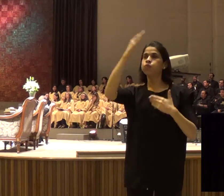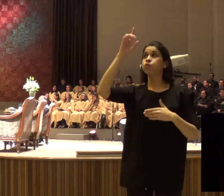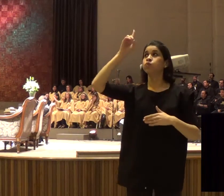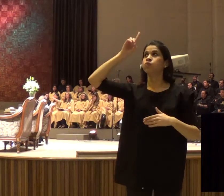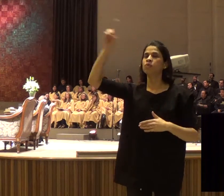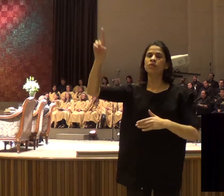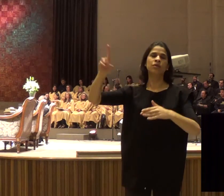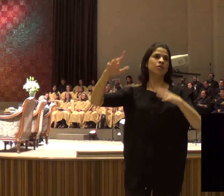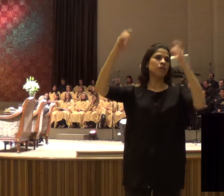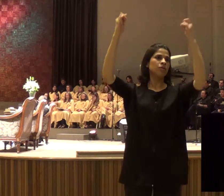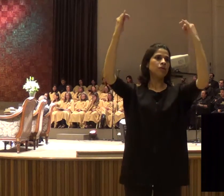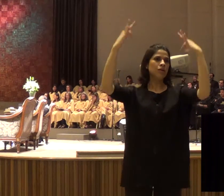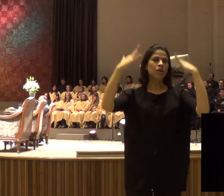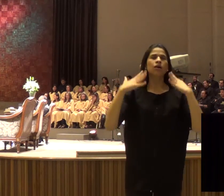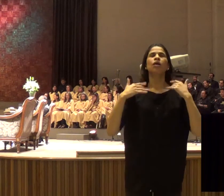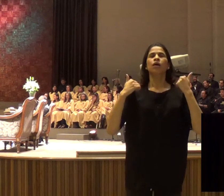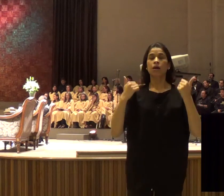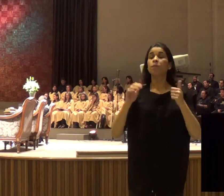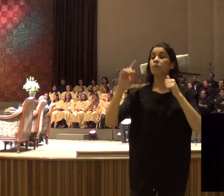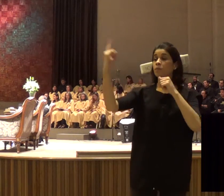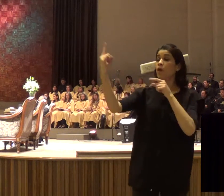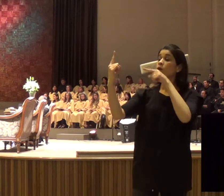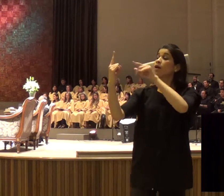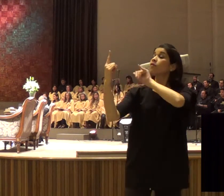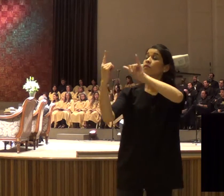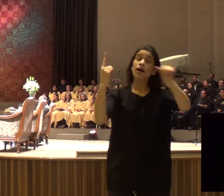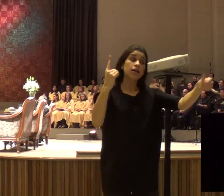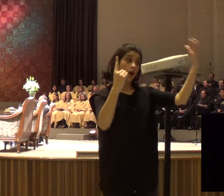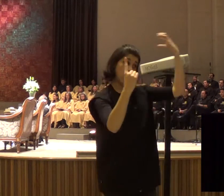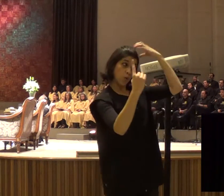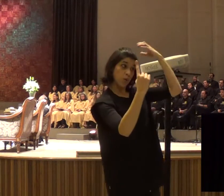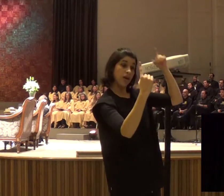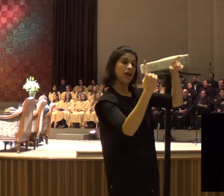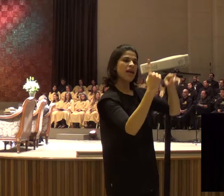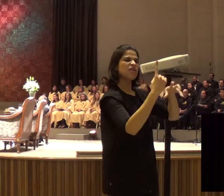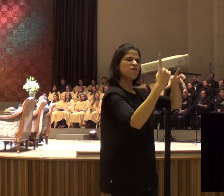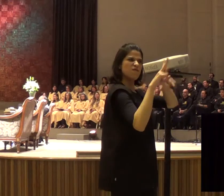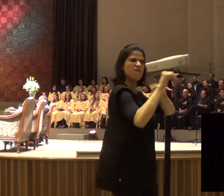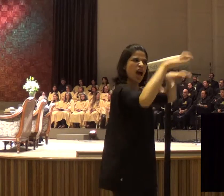vai atolar, e você não vai conseguir chegar em casa, porque vai cair uma chuva só,